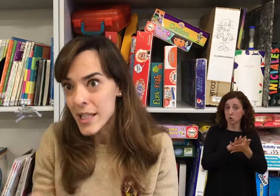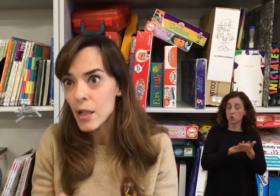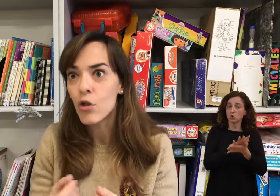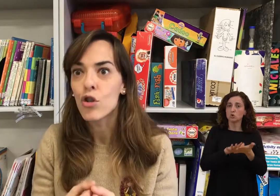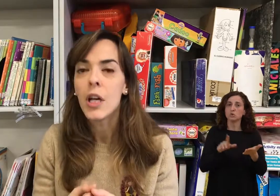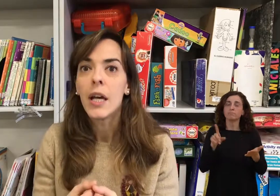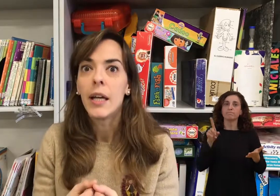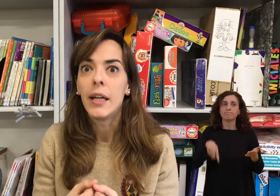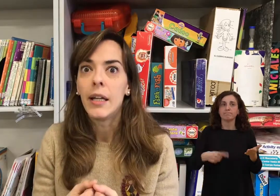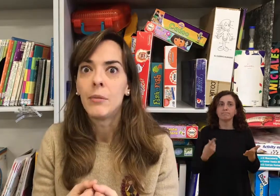signos,